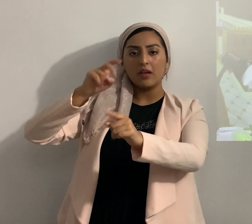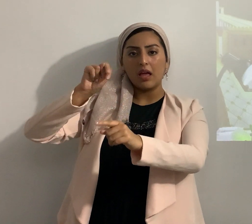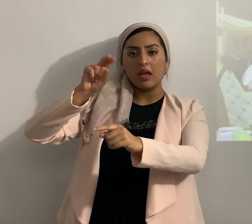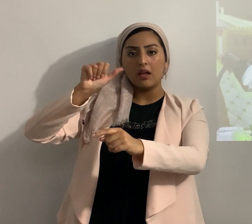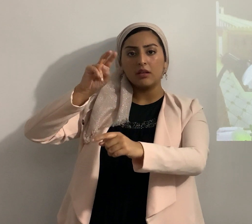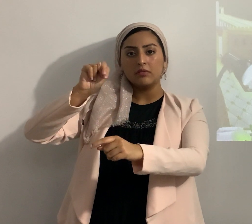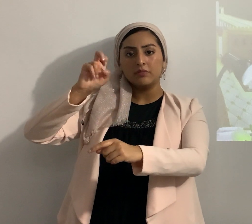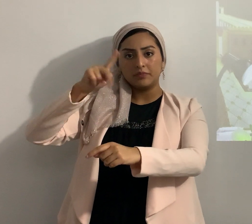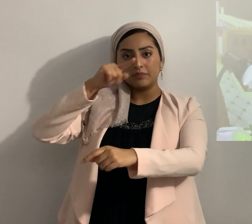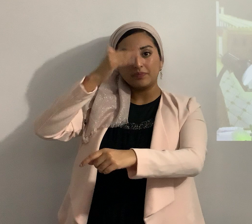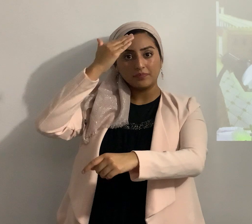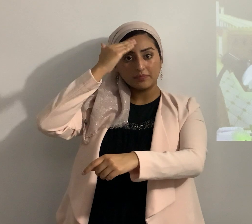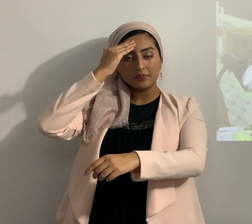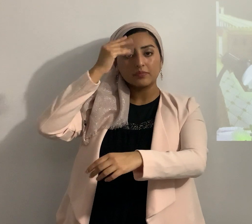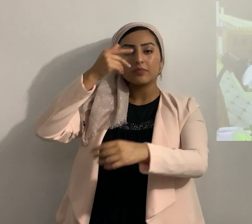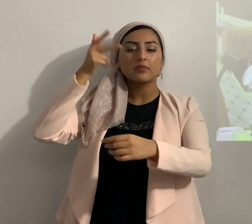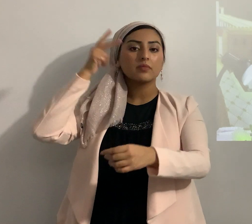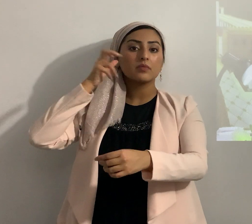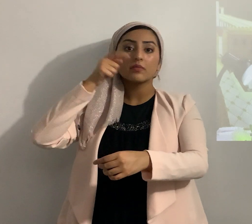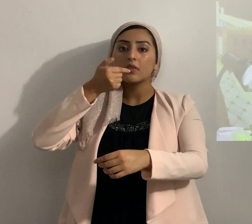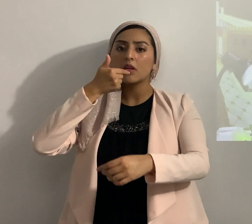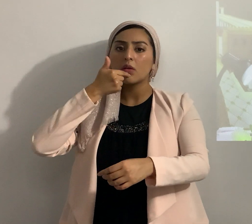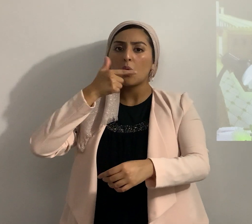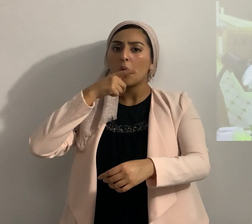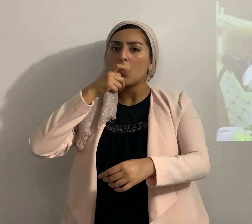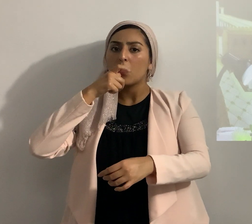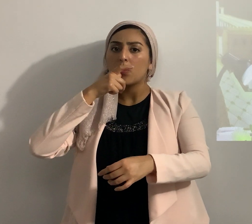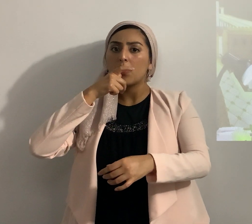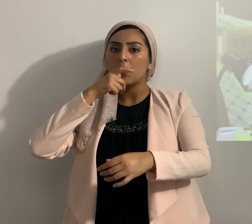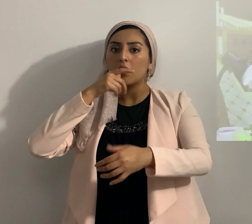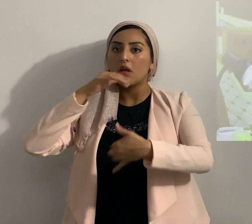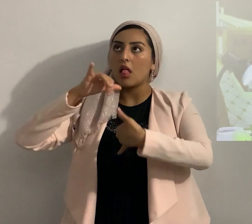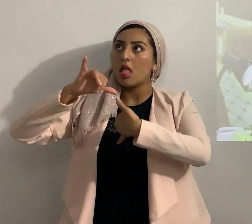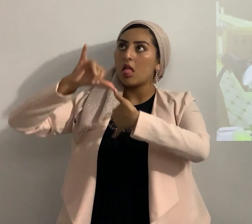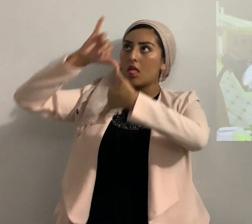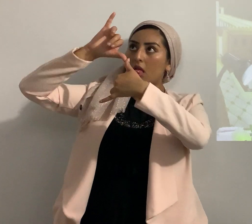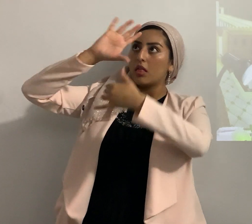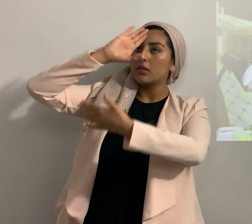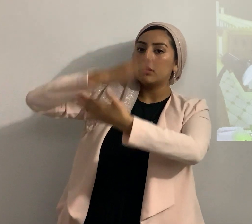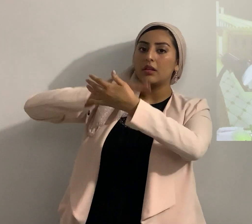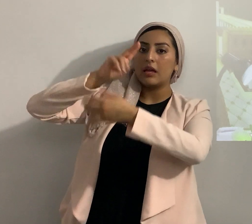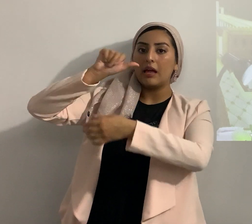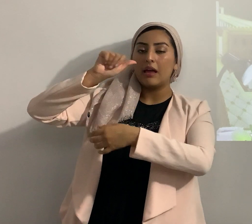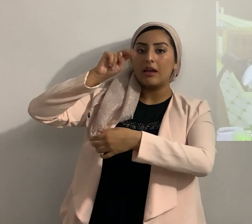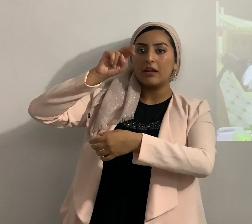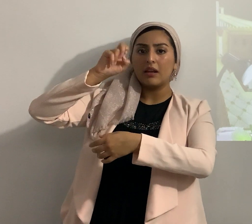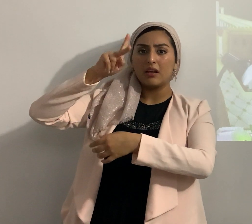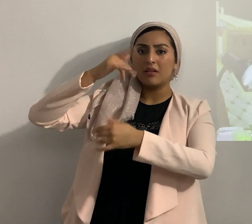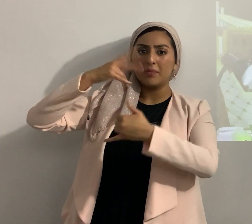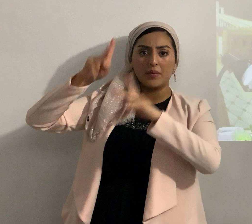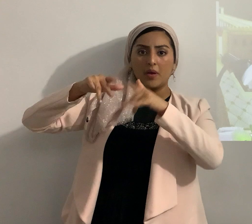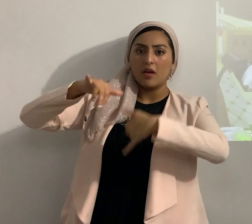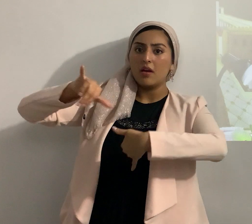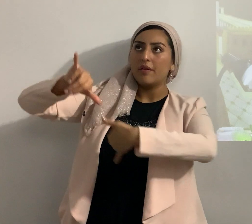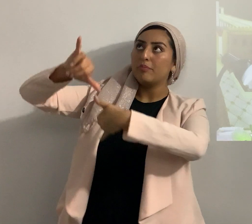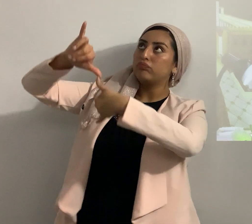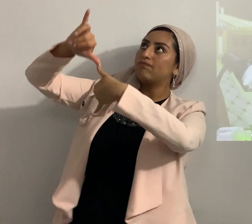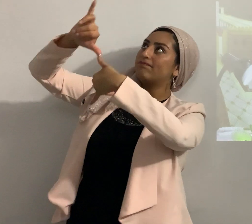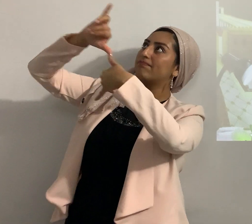conocimiento y has oído decir quien se sostendrá delante de los hijos de Anar pues es que tenían una altura bastante grande